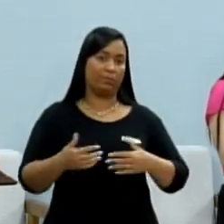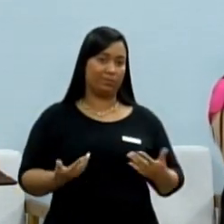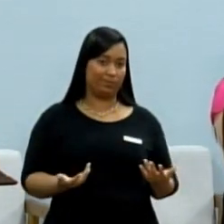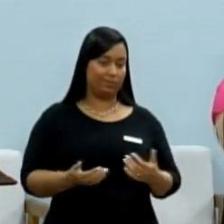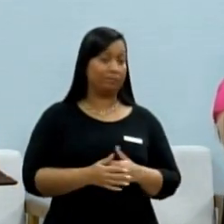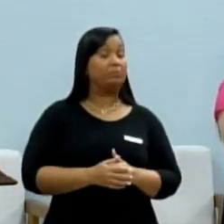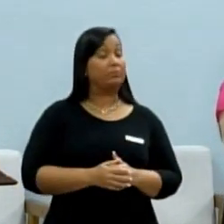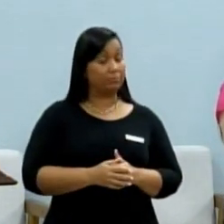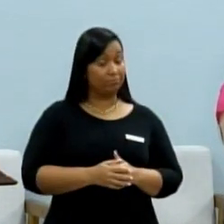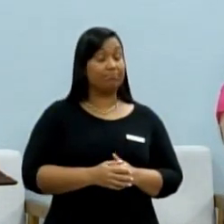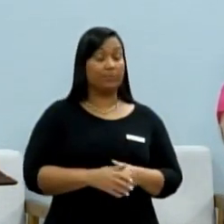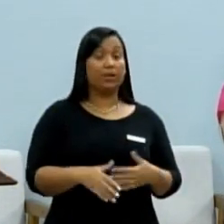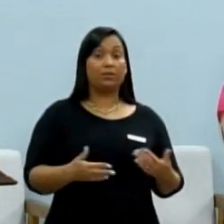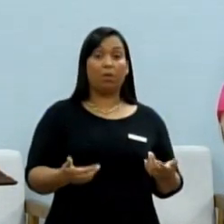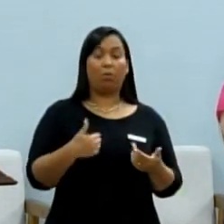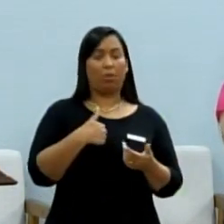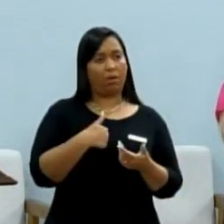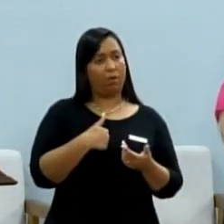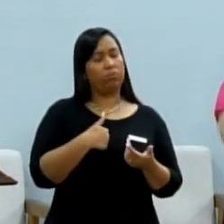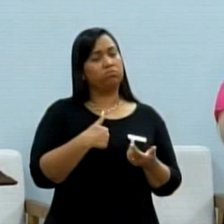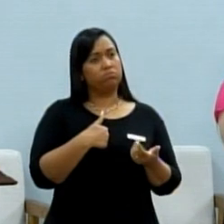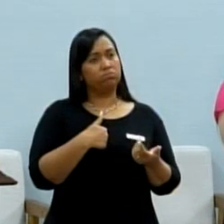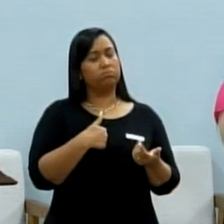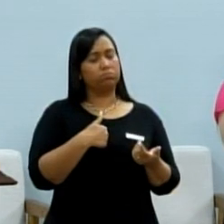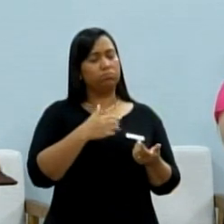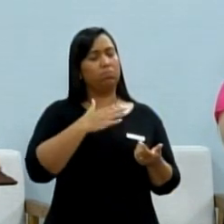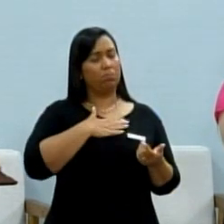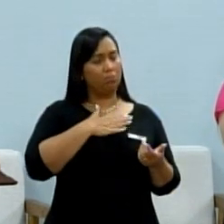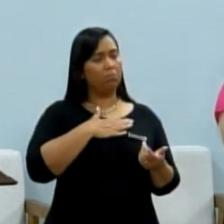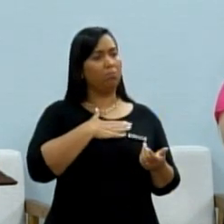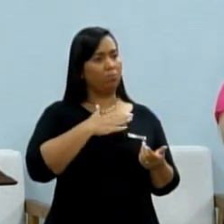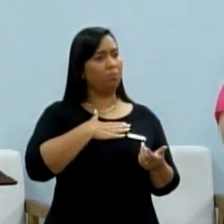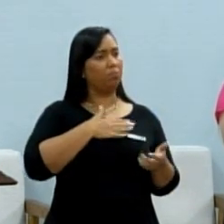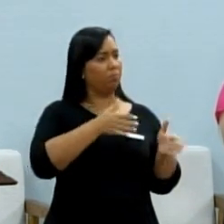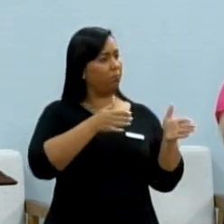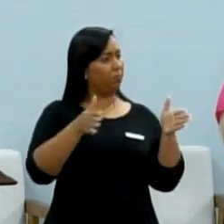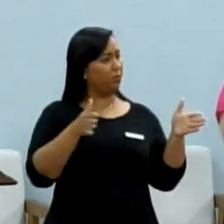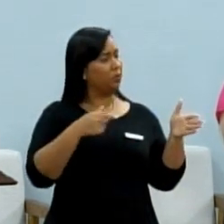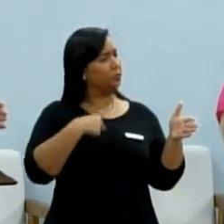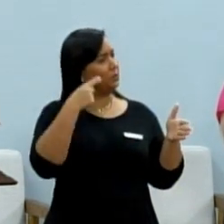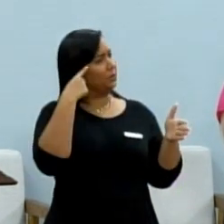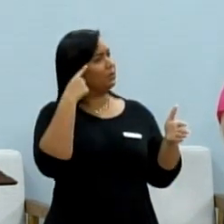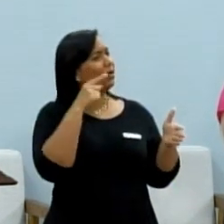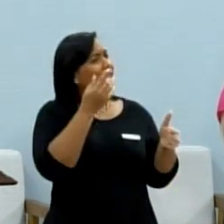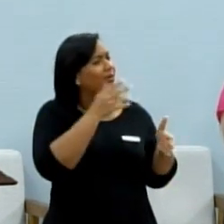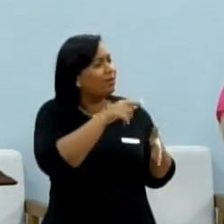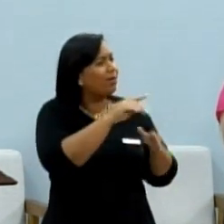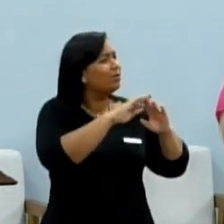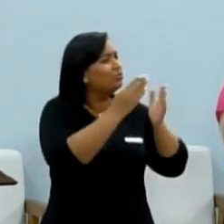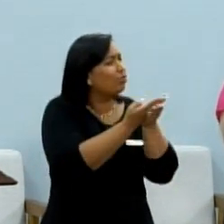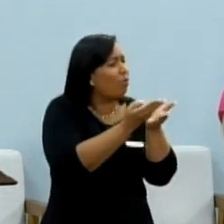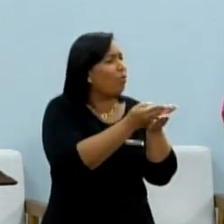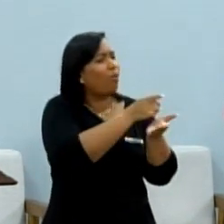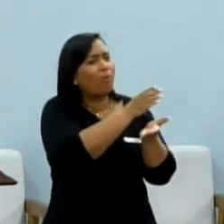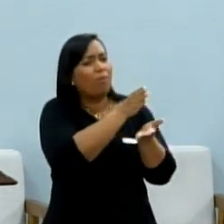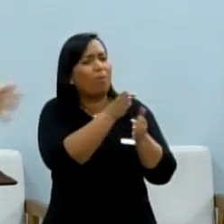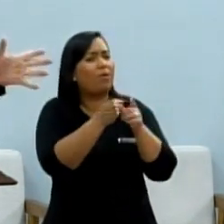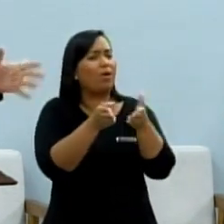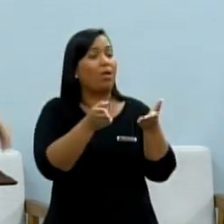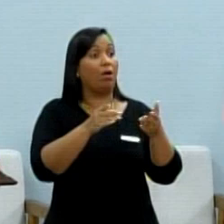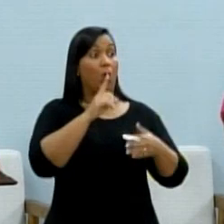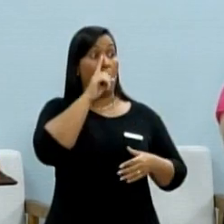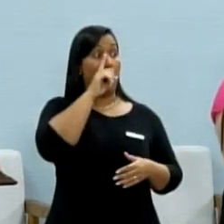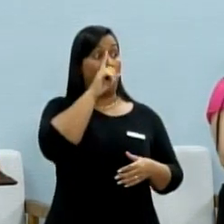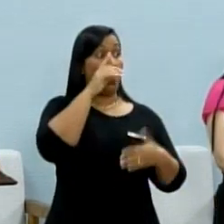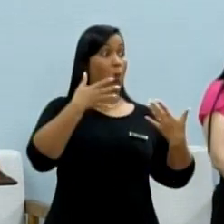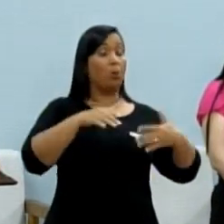eu fico, e esse vereador dentro do meu mandato, vereador Paulera, fiquei pensando nas crianças, nas escolas, o perigo